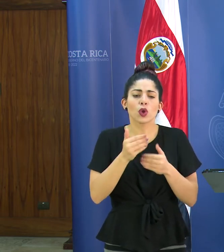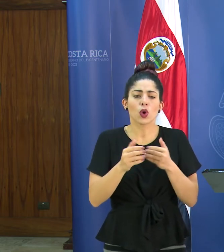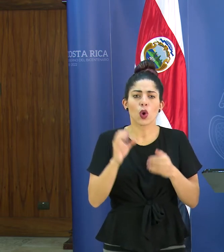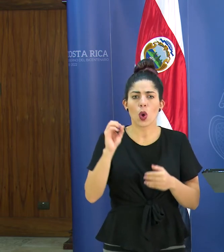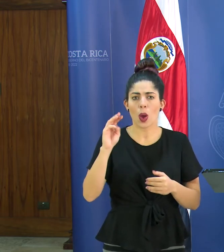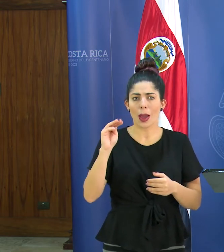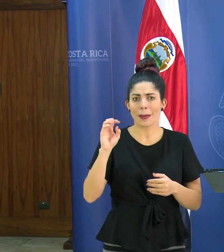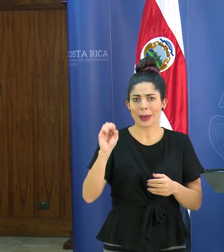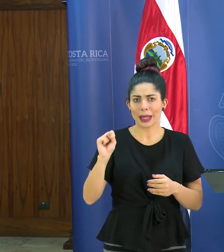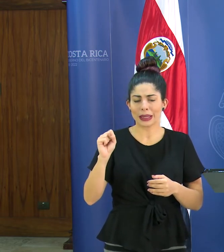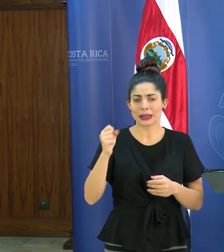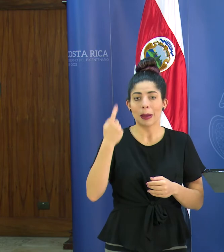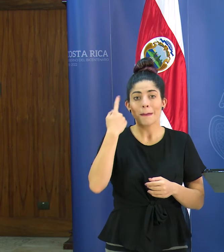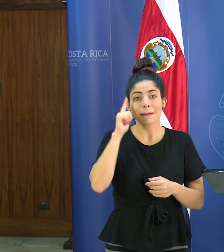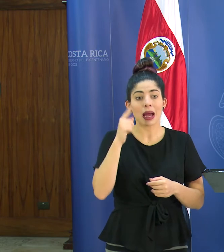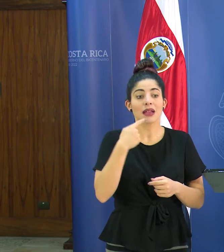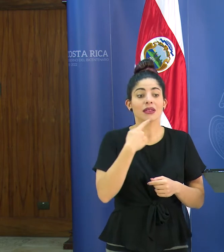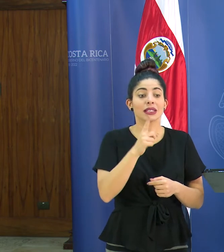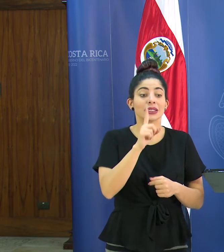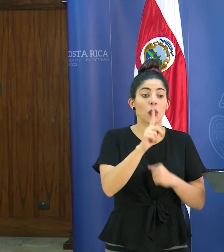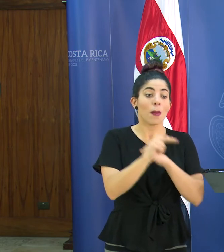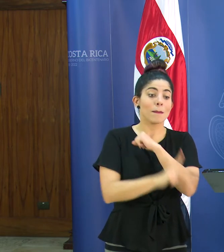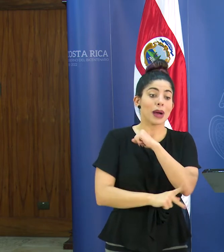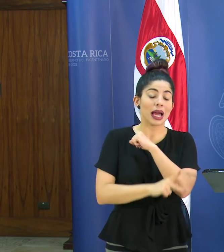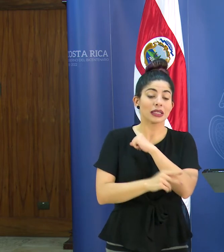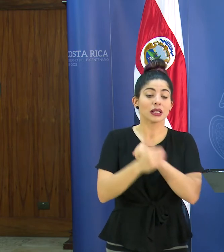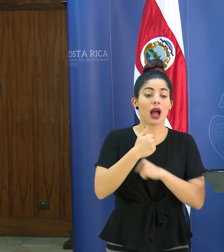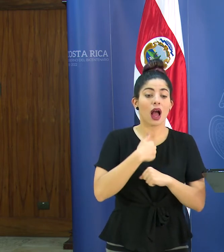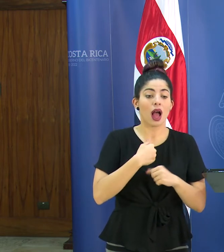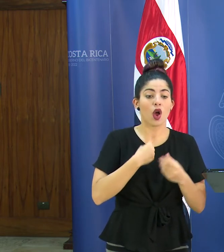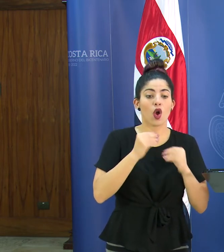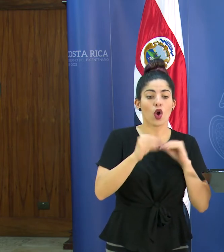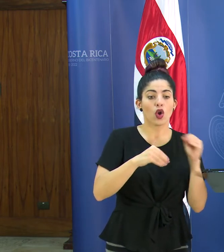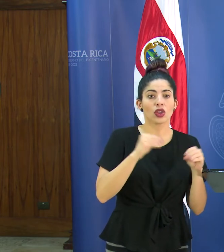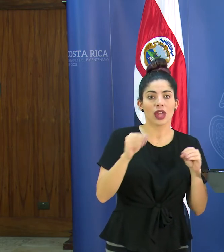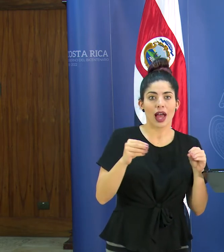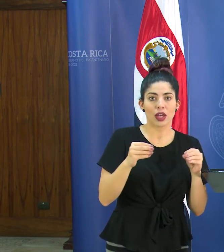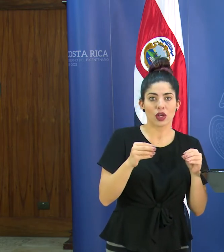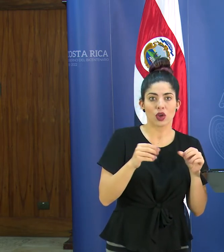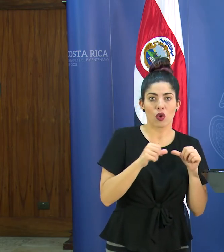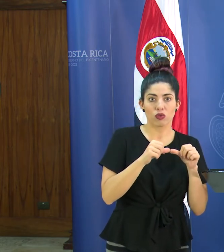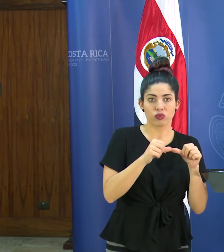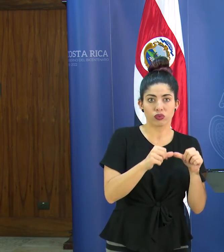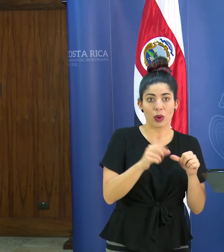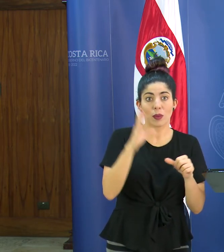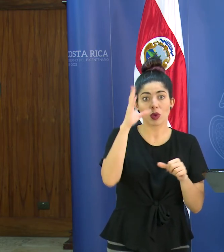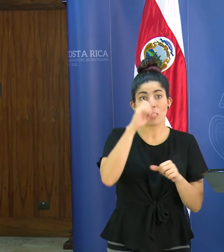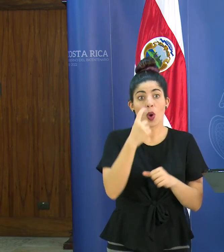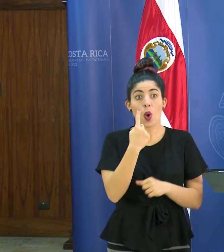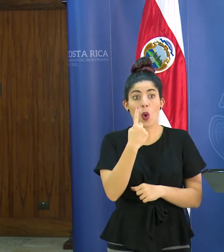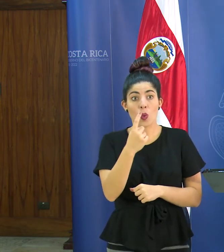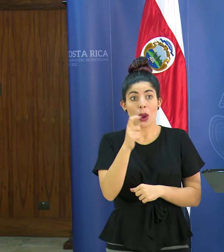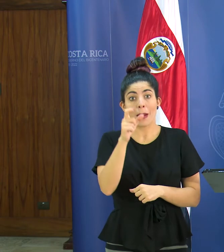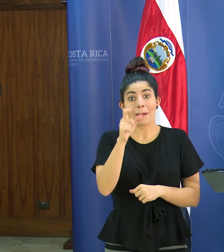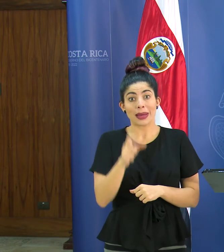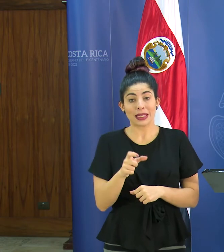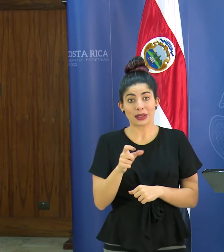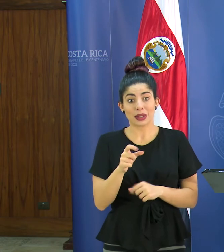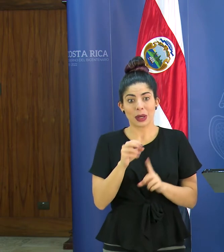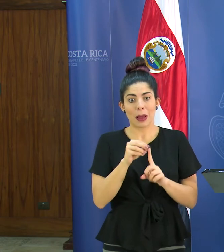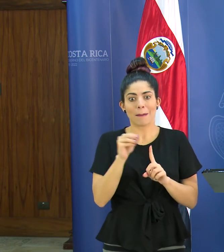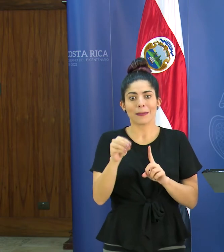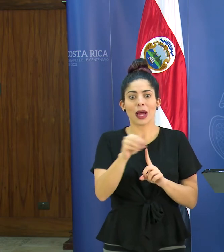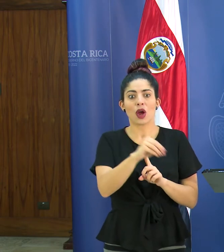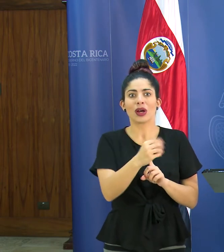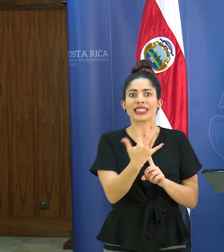OMS para declarar que un país tiene contagio sostenido tomando en cuenta que una sola persona parece haber contagiado al